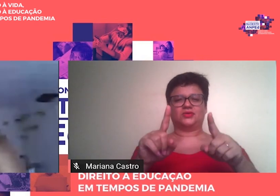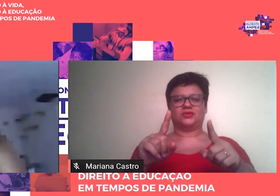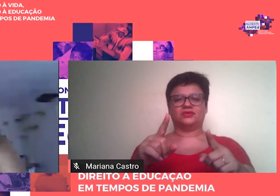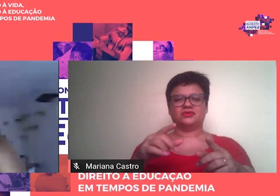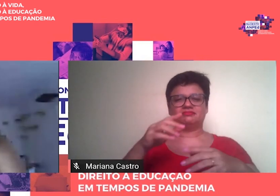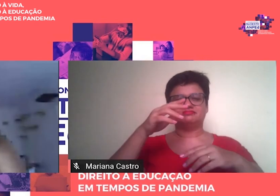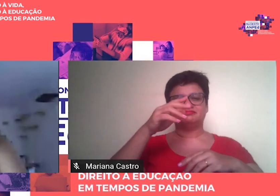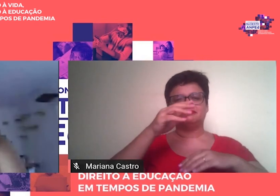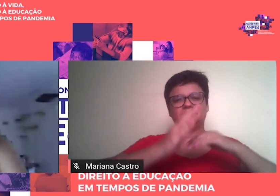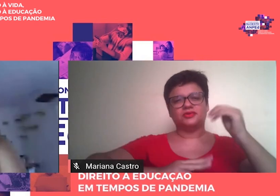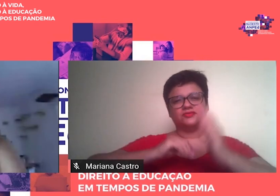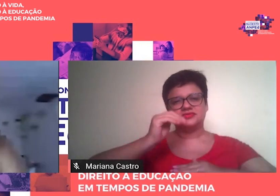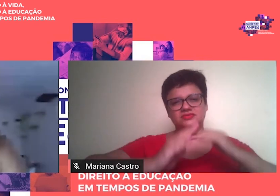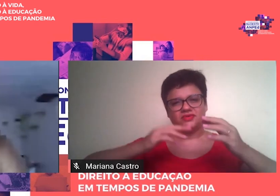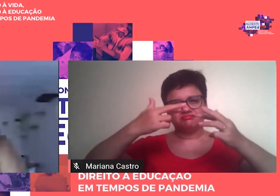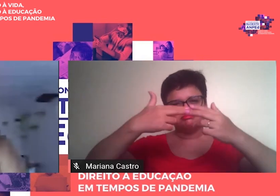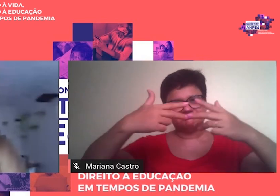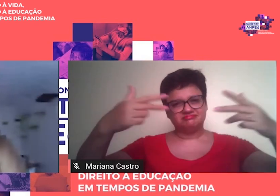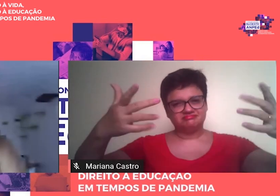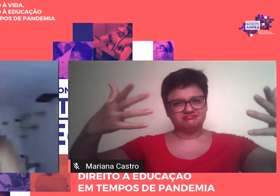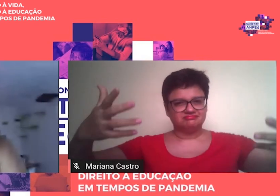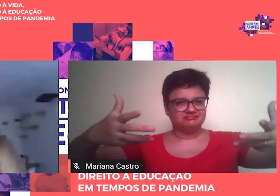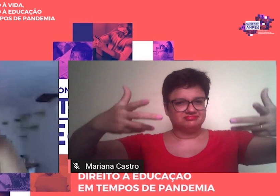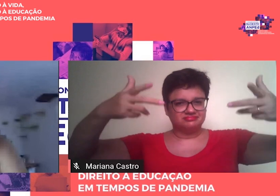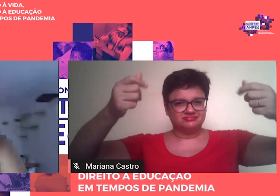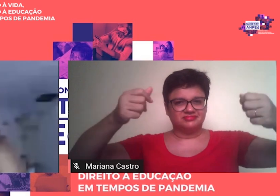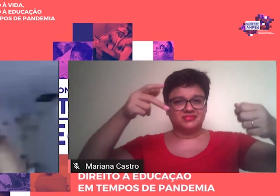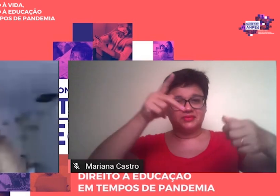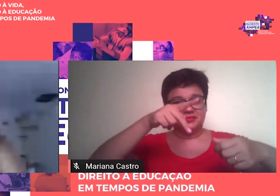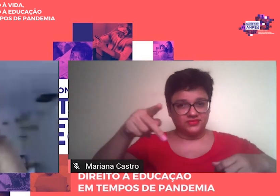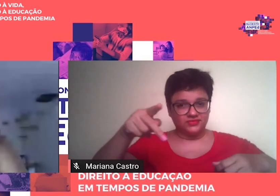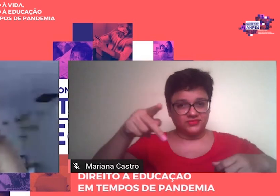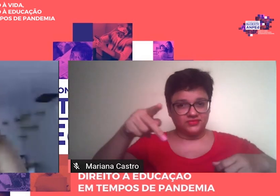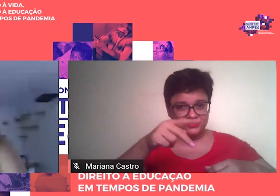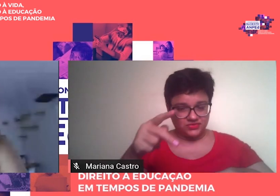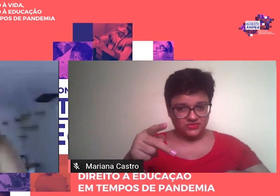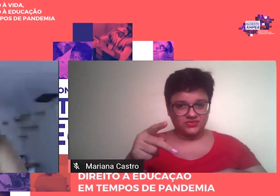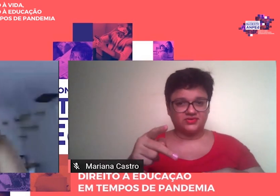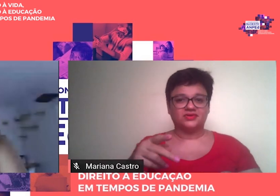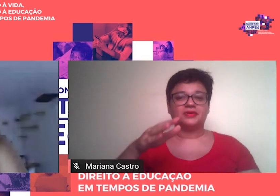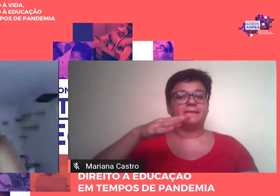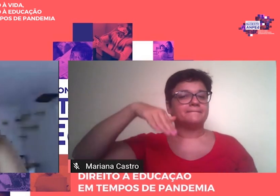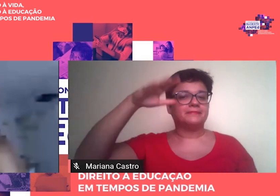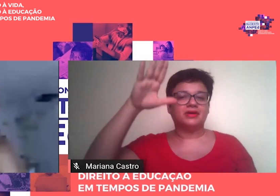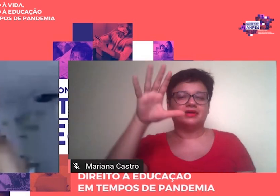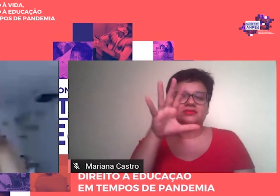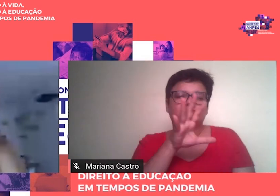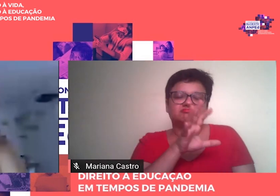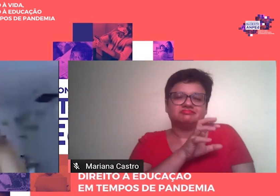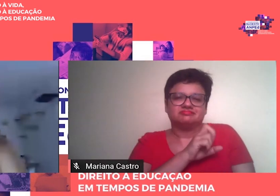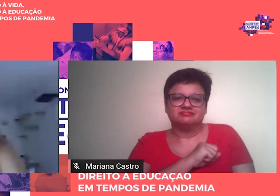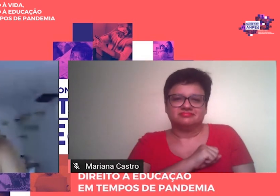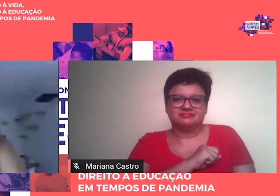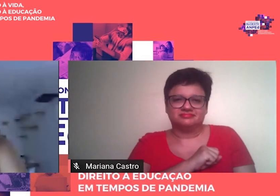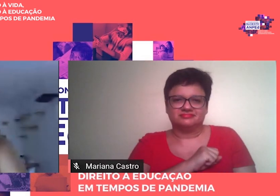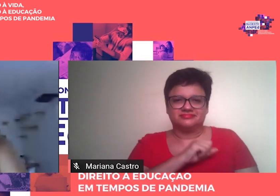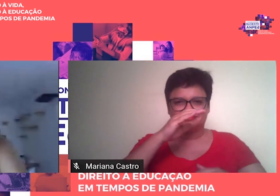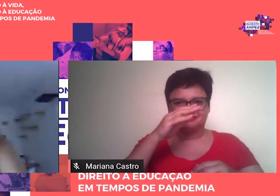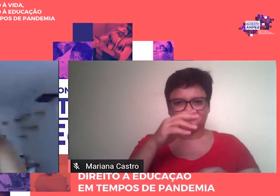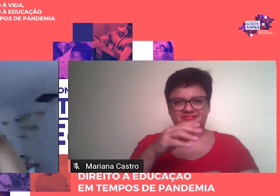glamurosas, não perderam o fascínio por esse que é o mais apaixonante de todos os ofícios,